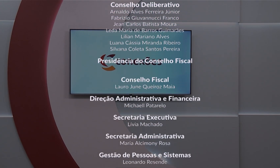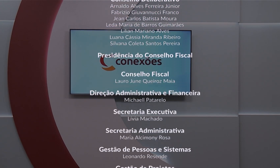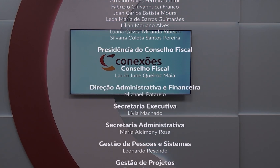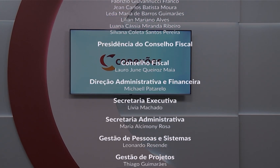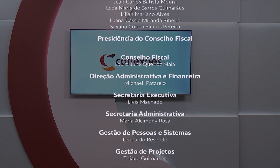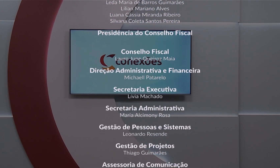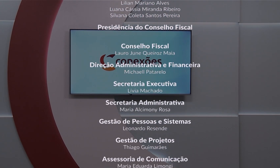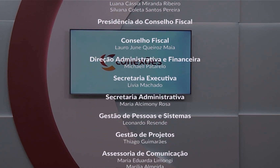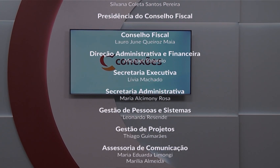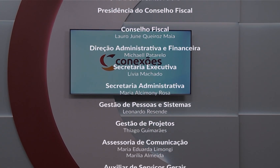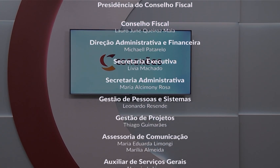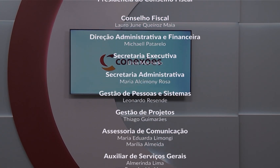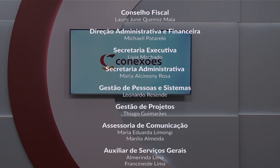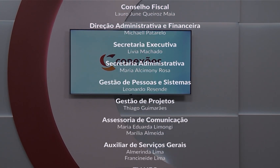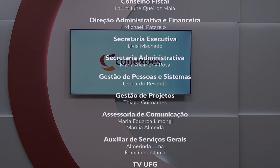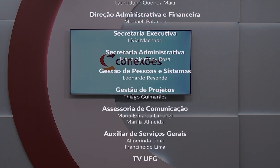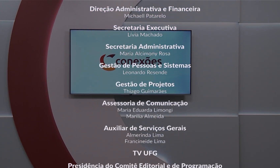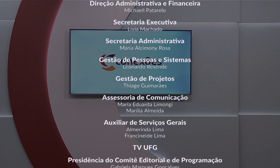Tchau!